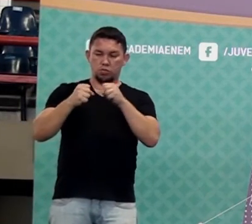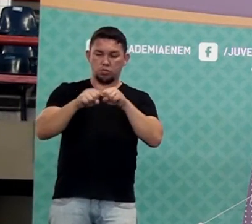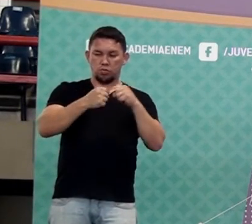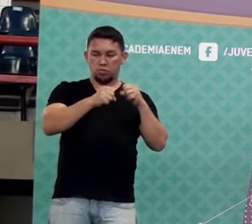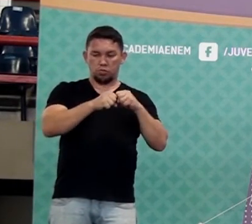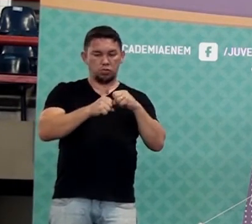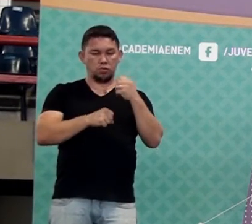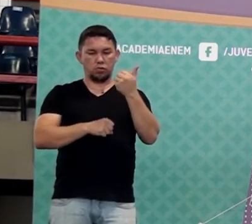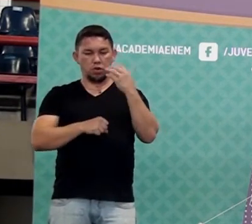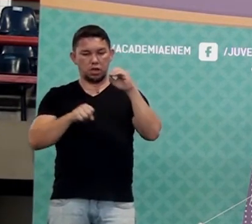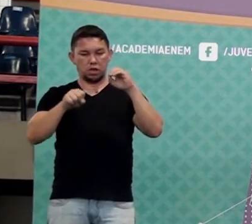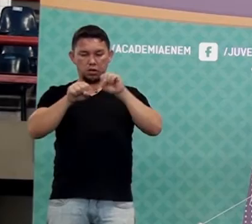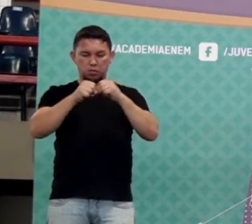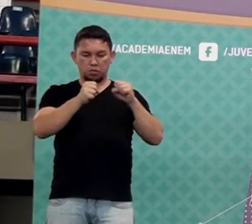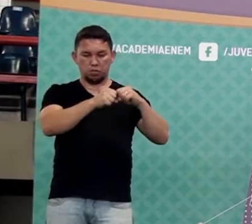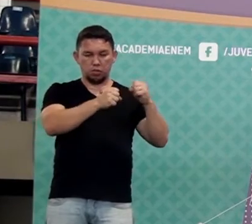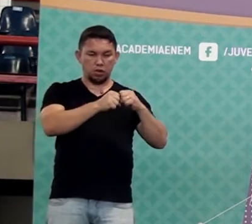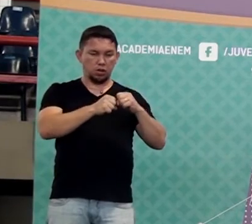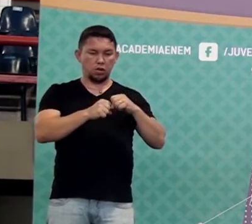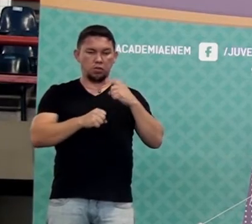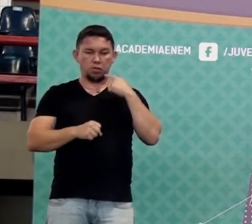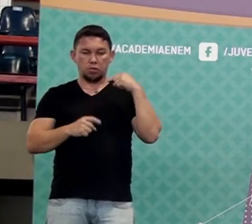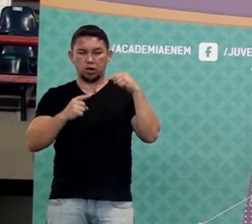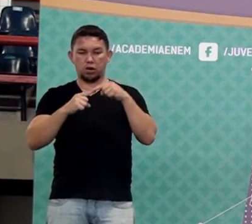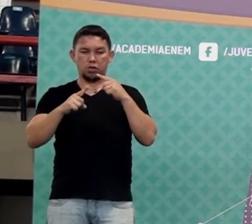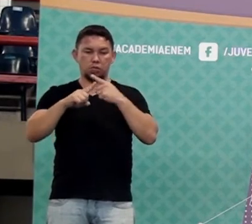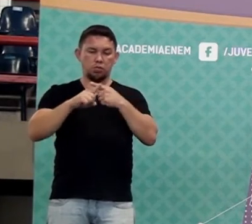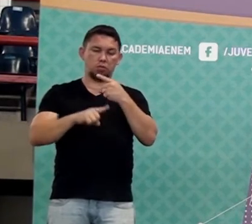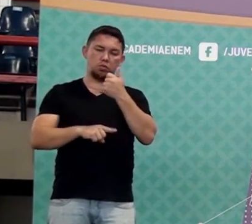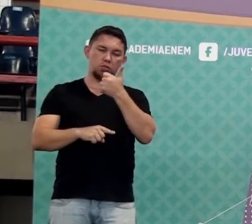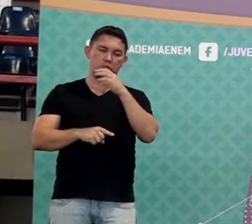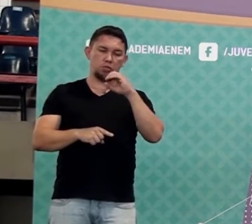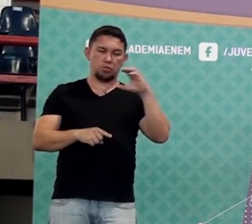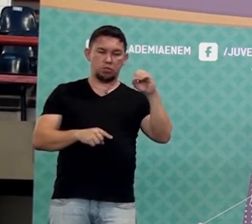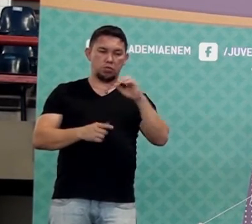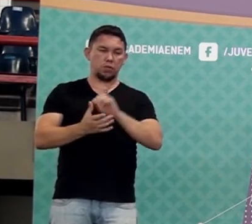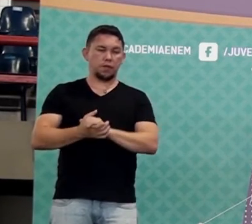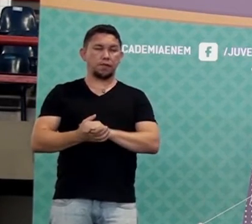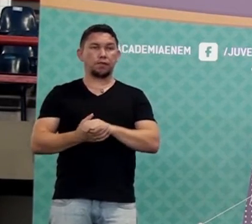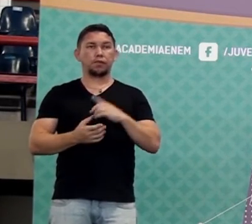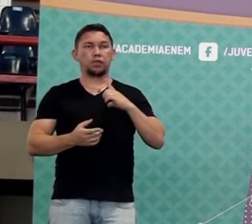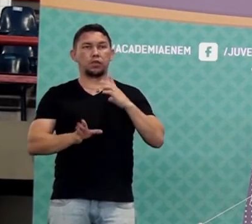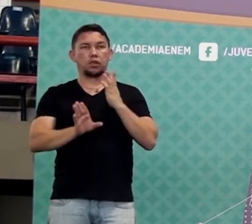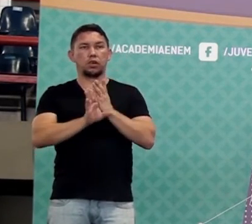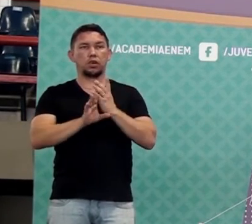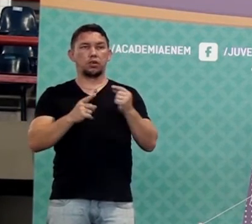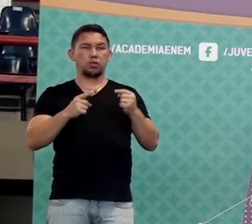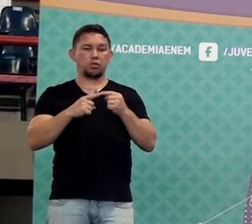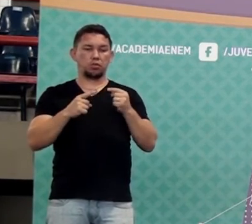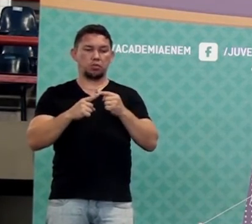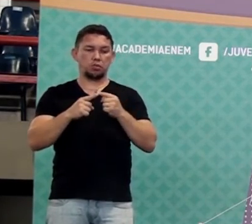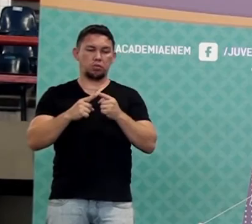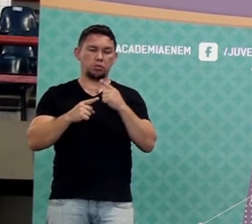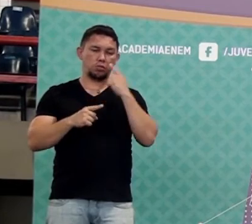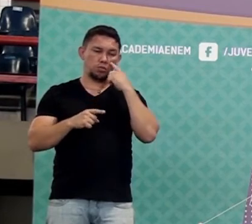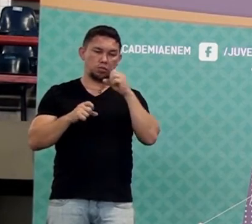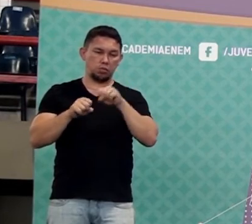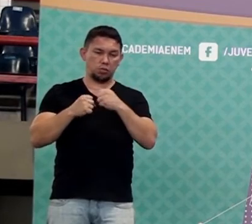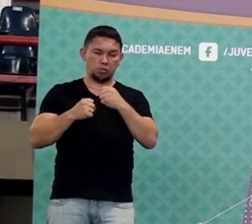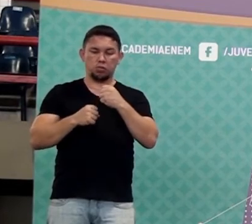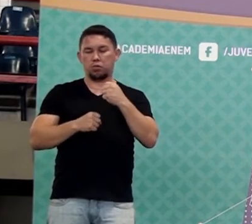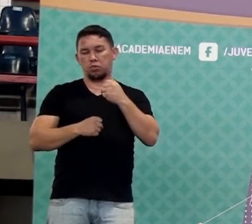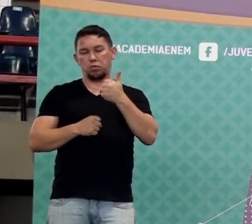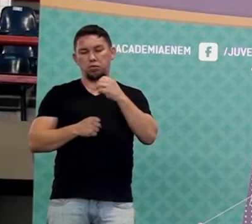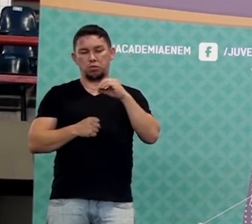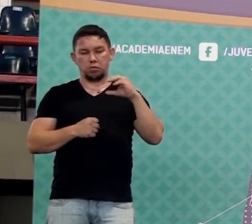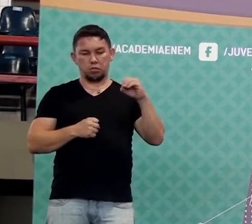Professor, por que, hein, que multiplica por cem? Porque porcentagem não é uma divisão por cem. Então, pra tu transformar isso aí em